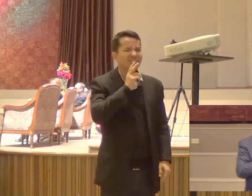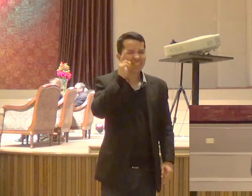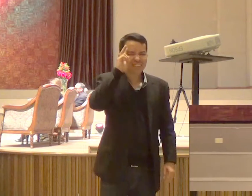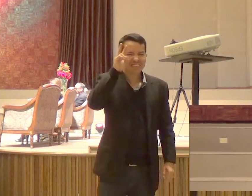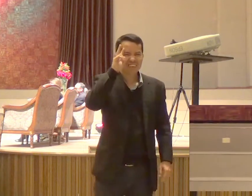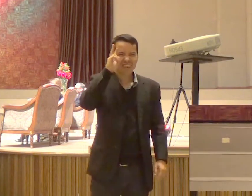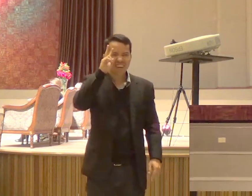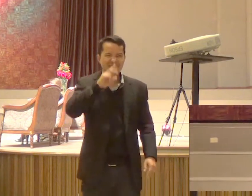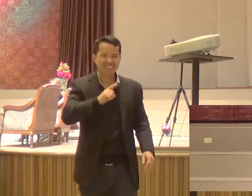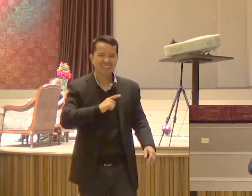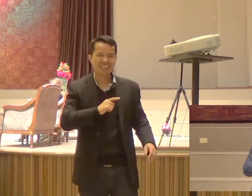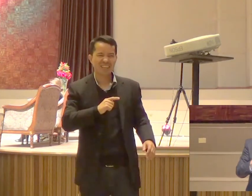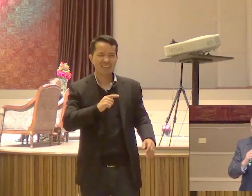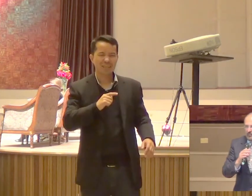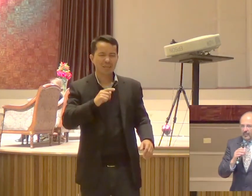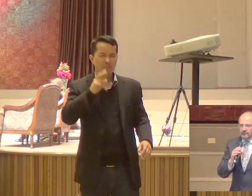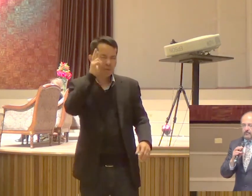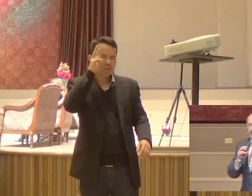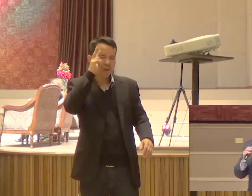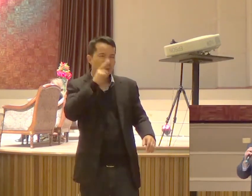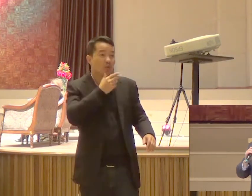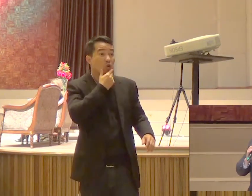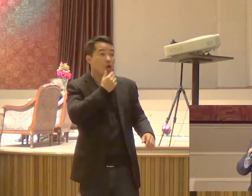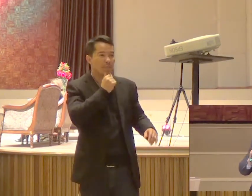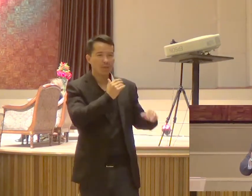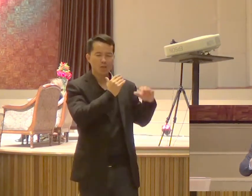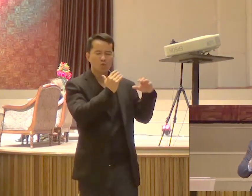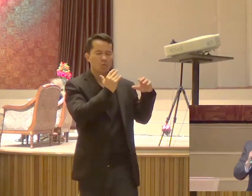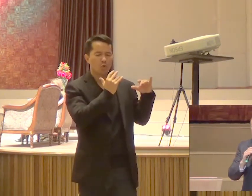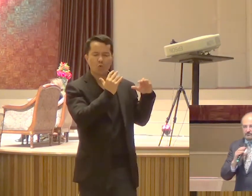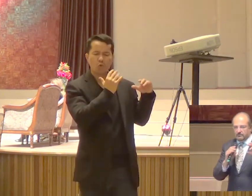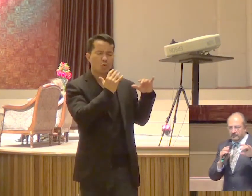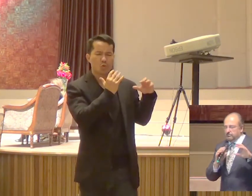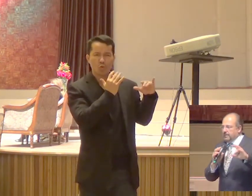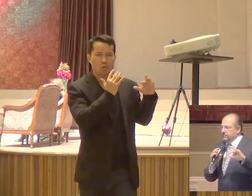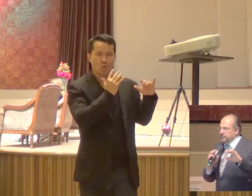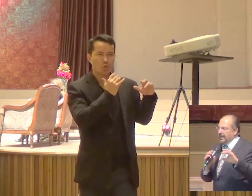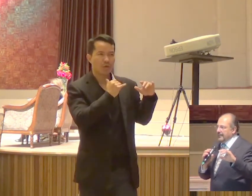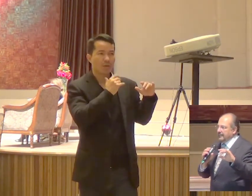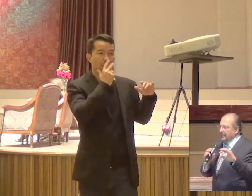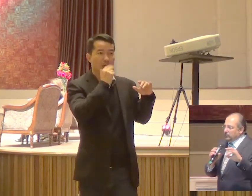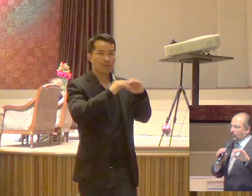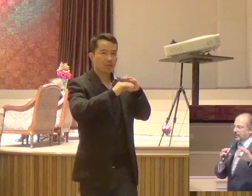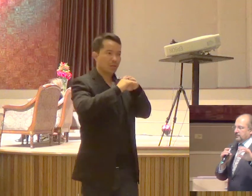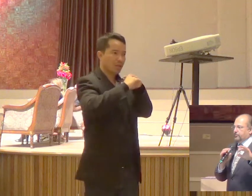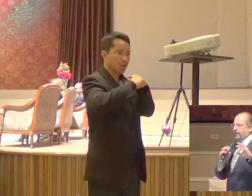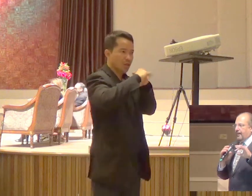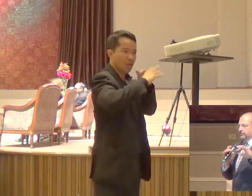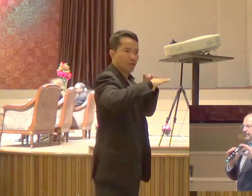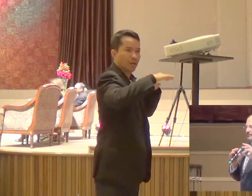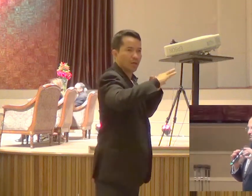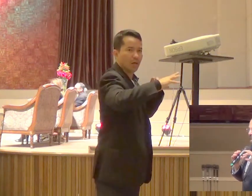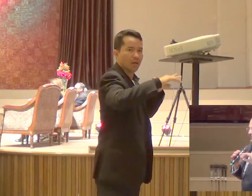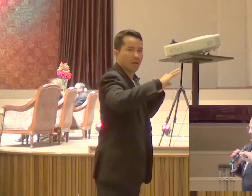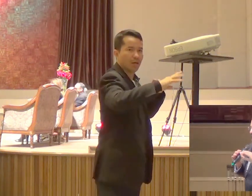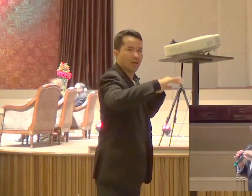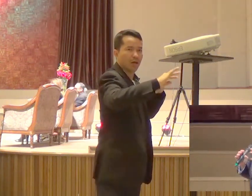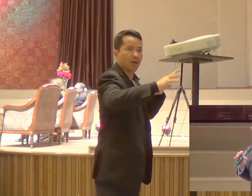viram? É uma fábula, né? E aí também Vem os pastores aí De meia tigela Tocando flauta E as